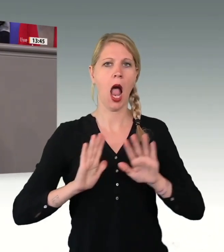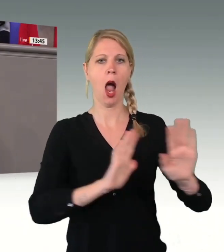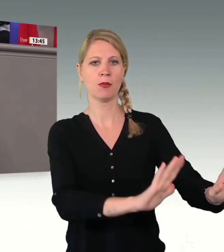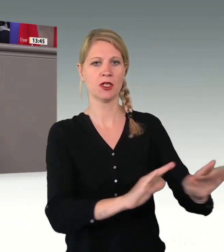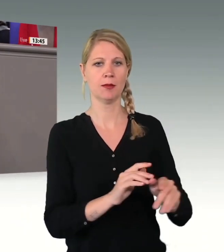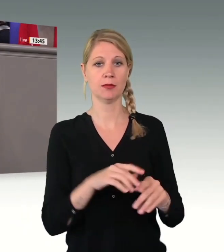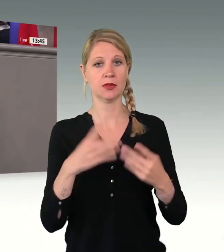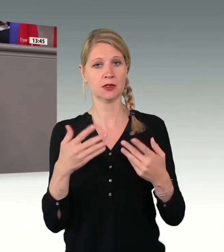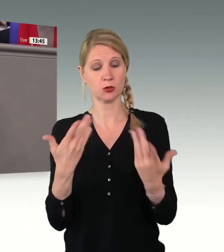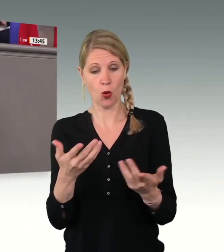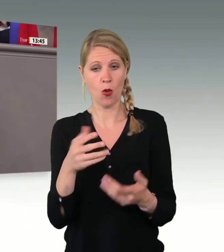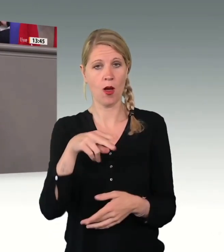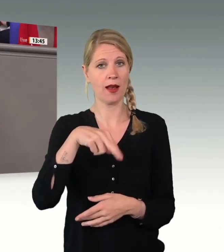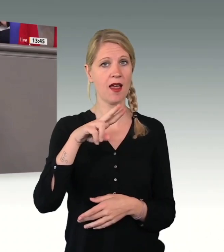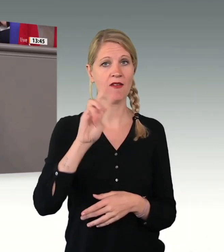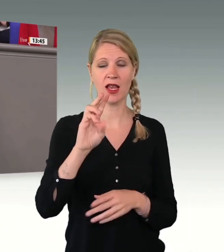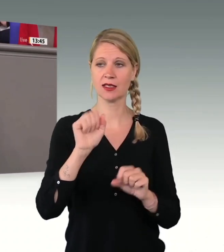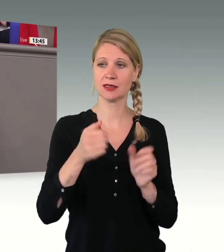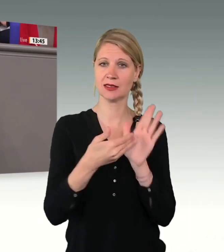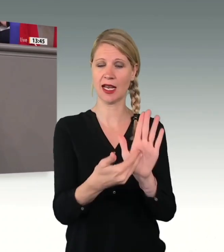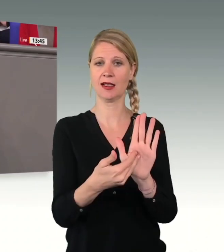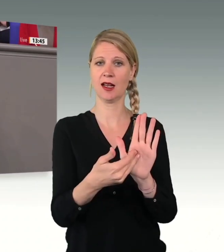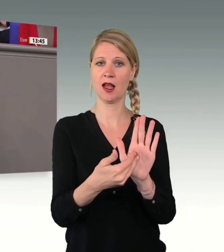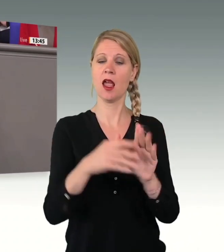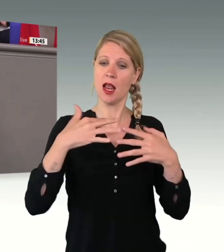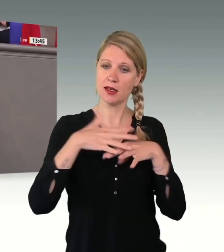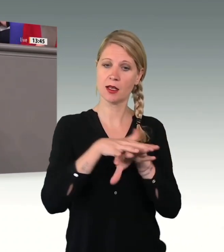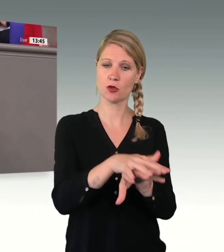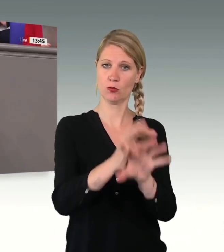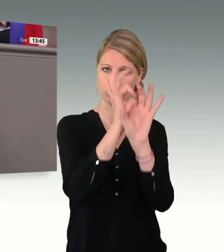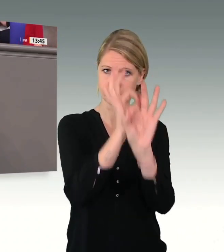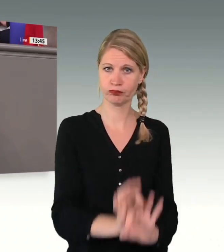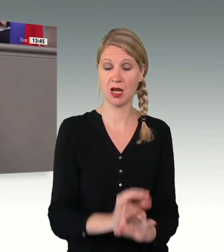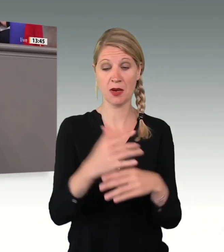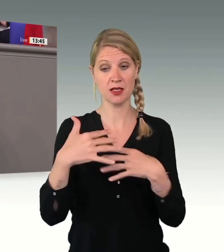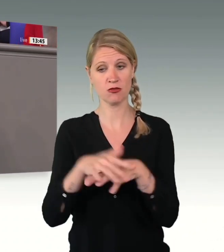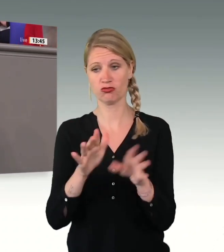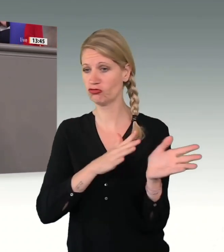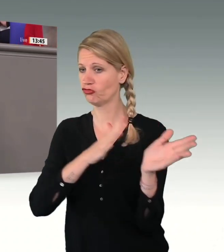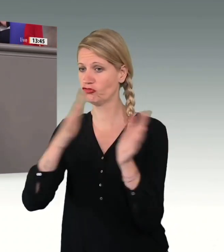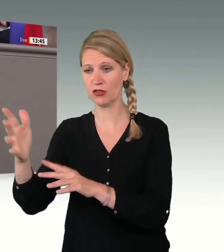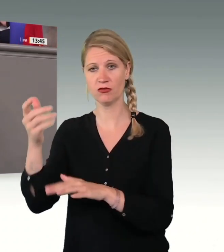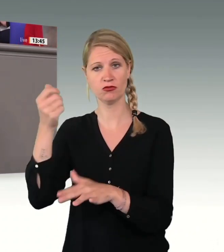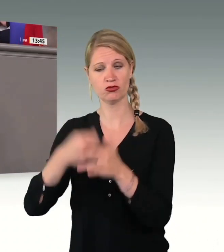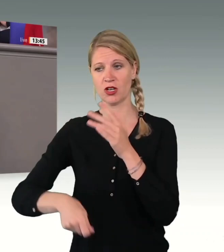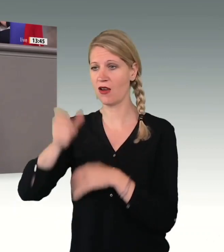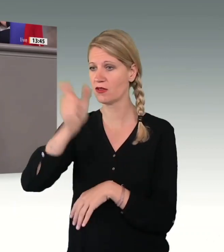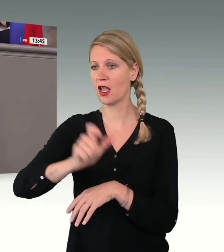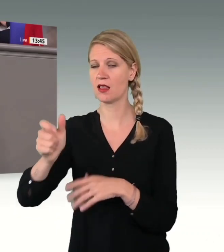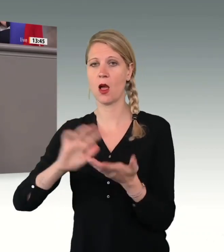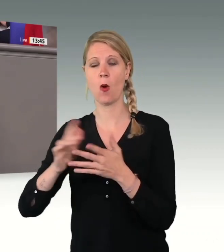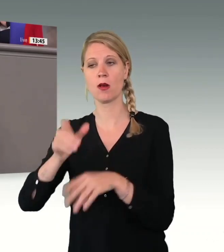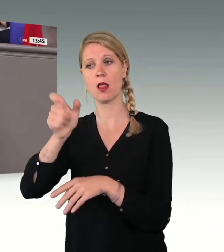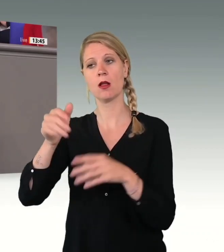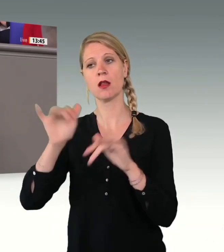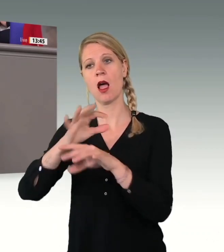Integration, aber auch Abschiebung dort, wo eben Integration misslingt und wo Straftäter und Gefährder das Gastrecht hier bei uns